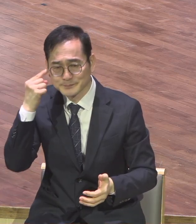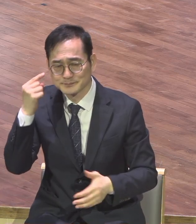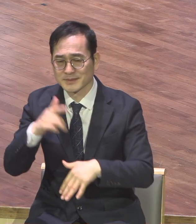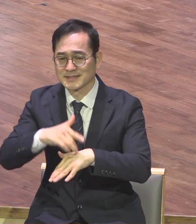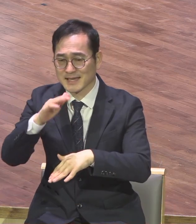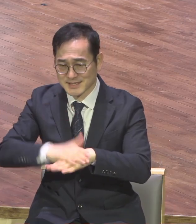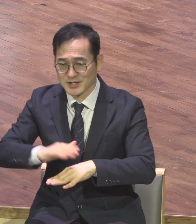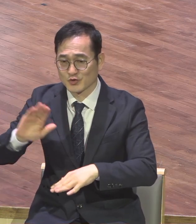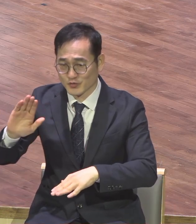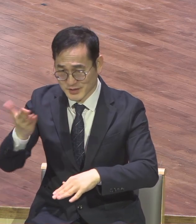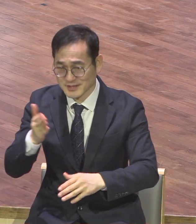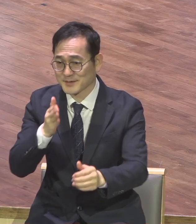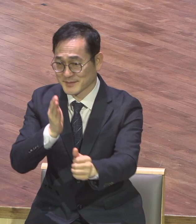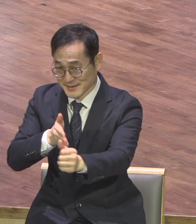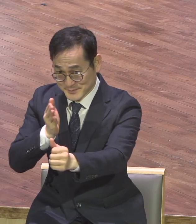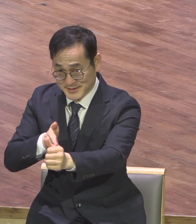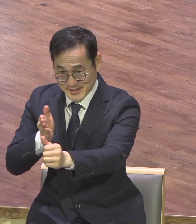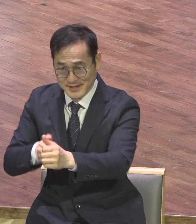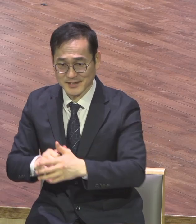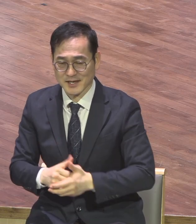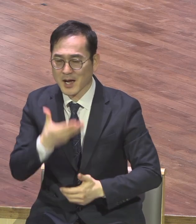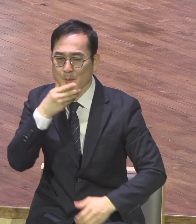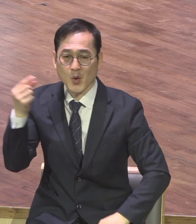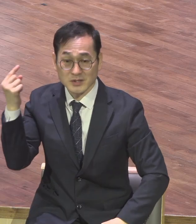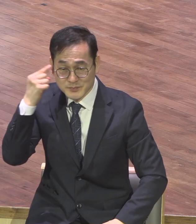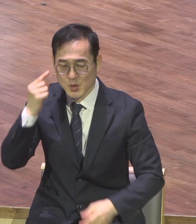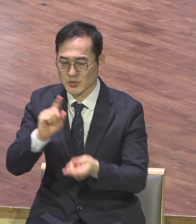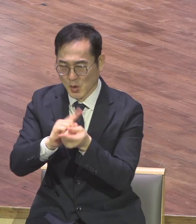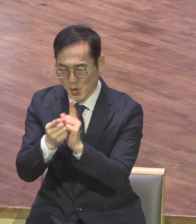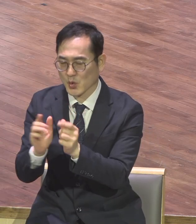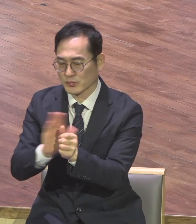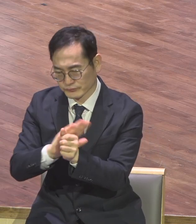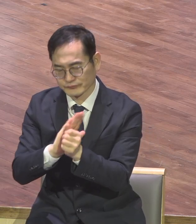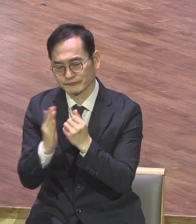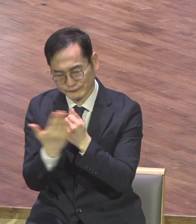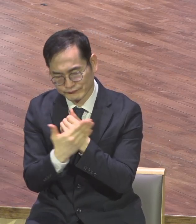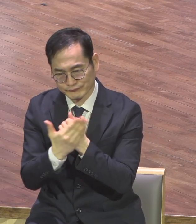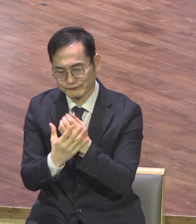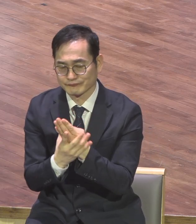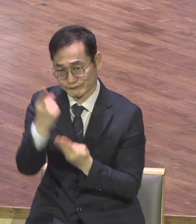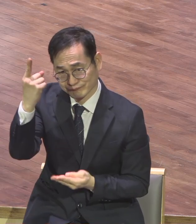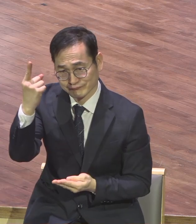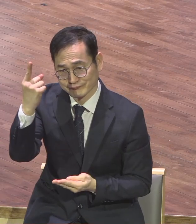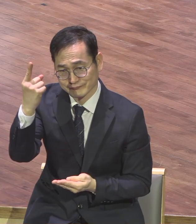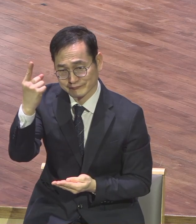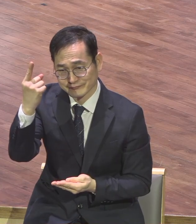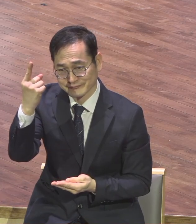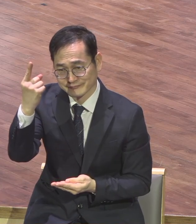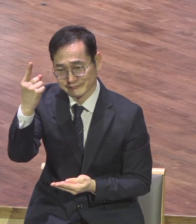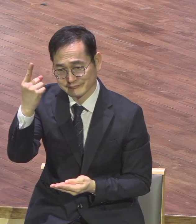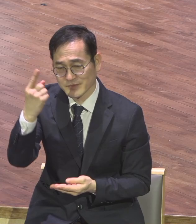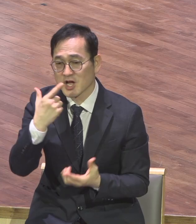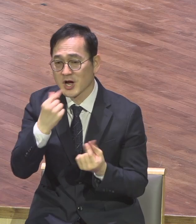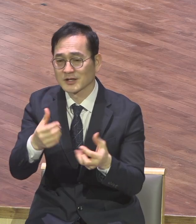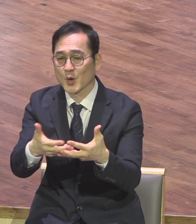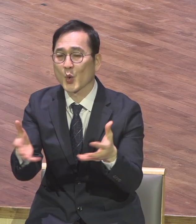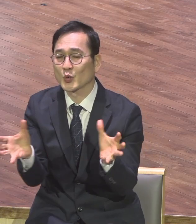복음으로 서로 격려하고 이루어 세워주며 원리수를 이루는 공동체가 되어서 하나님이